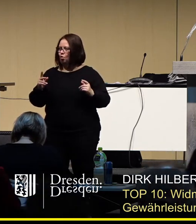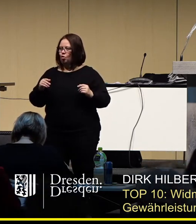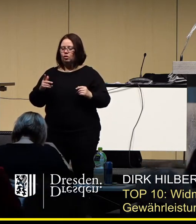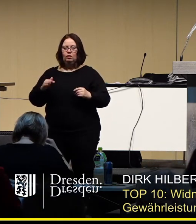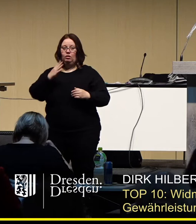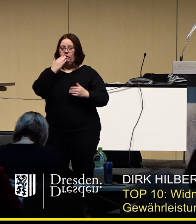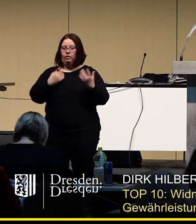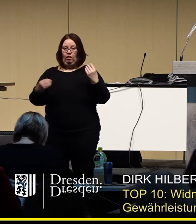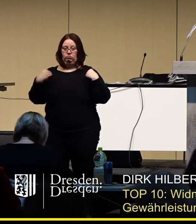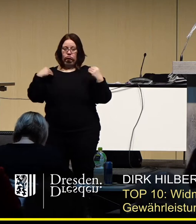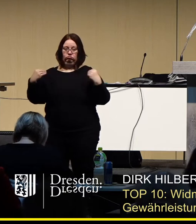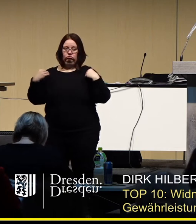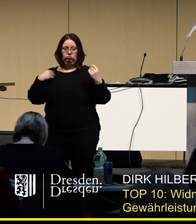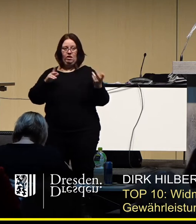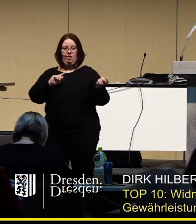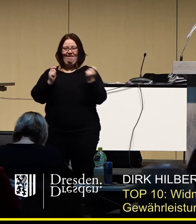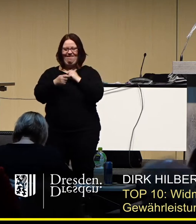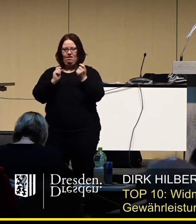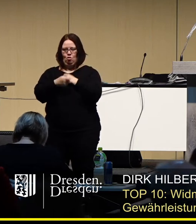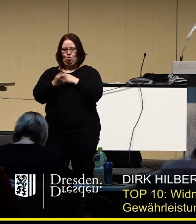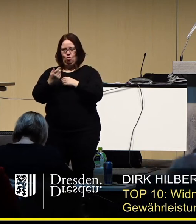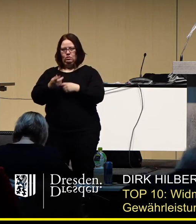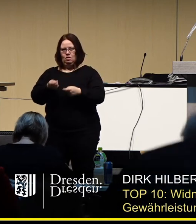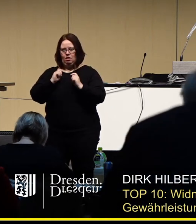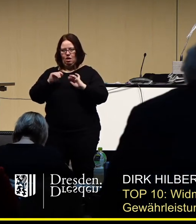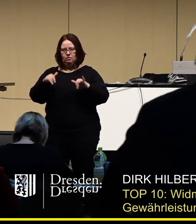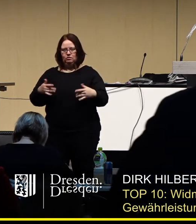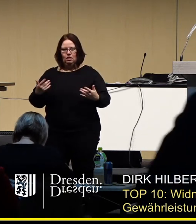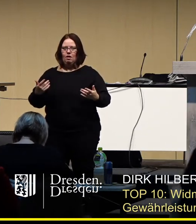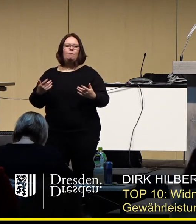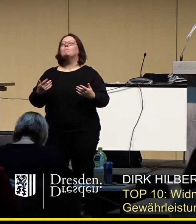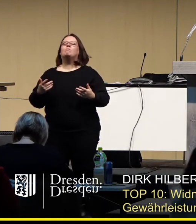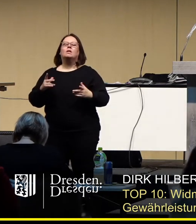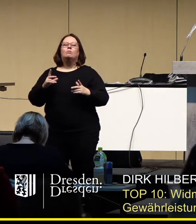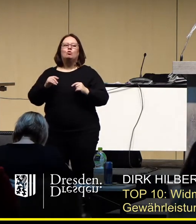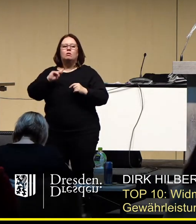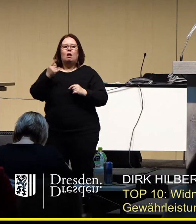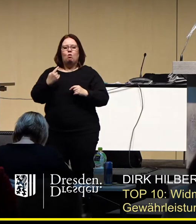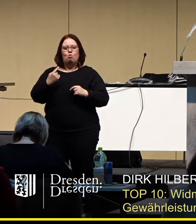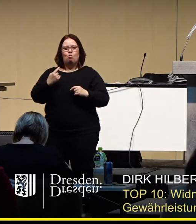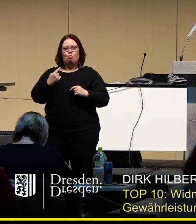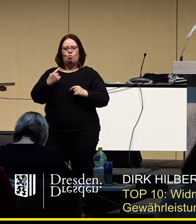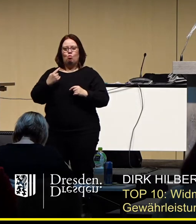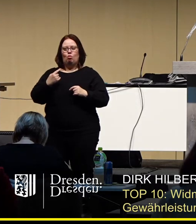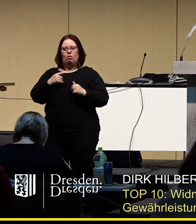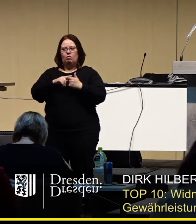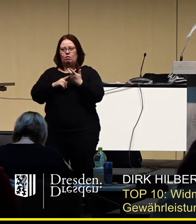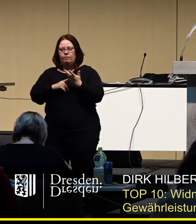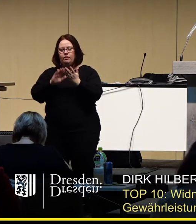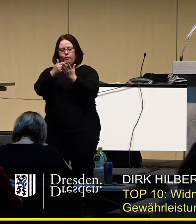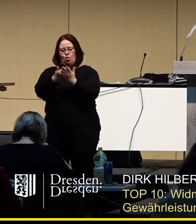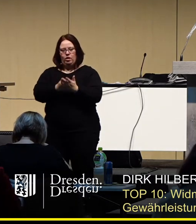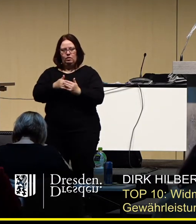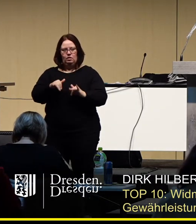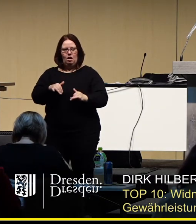zahlreiche Änderungsanträge avisiert, beziehungsweise vorliegen.